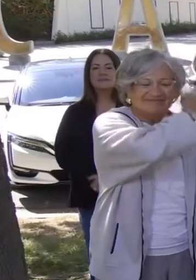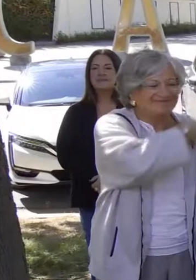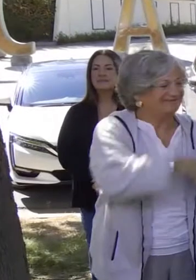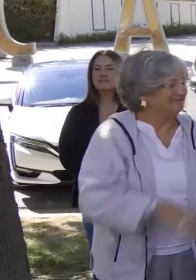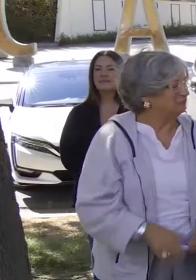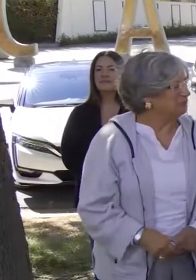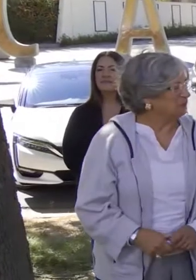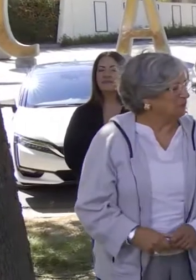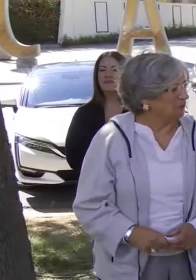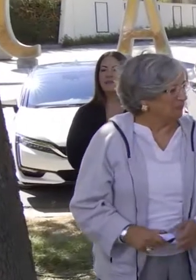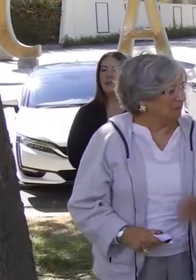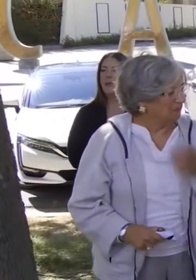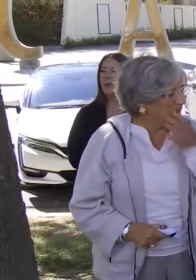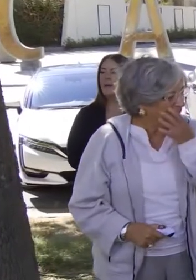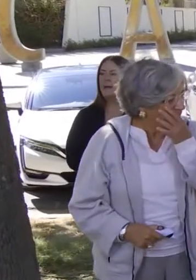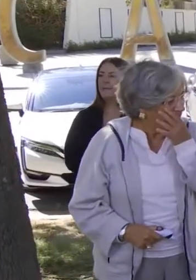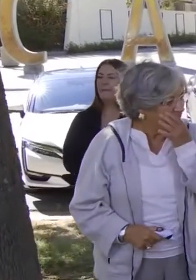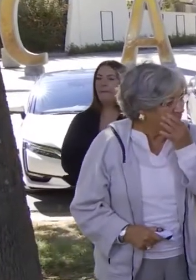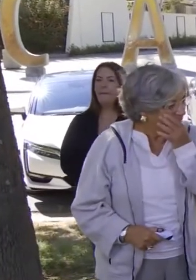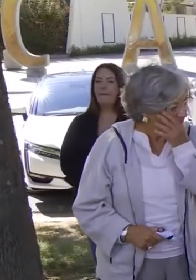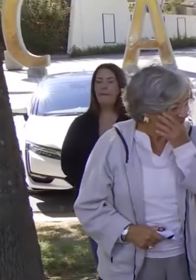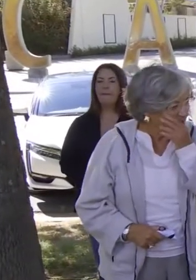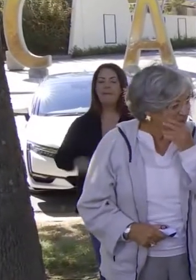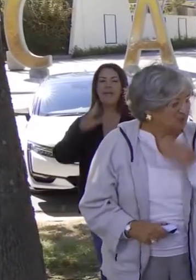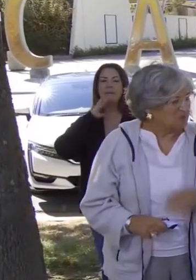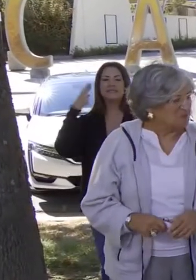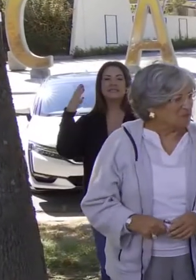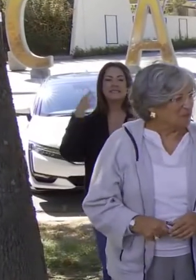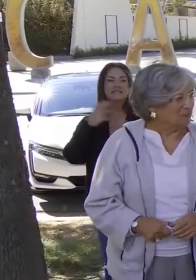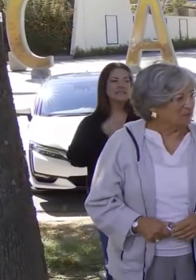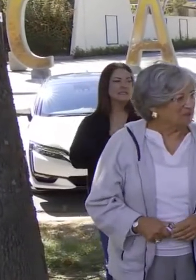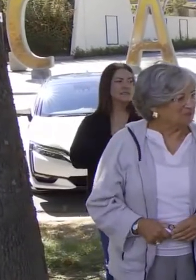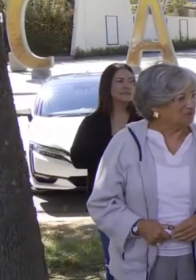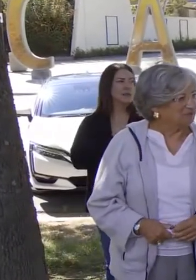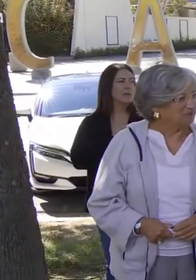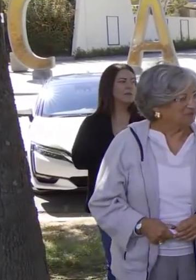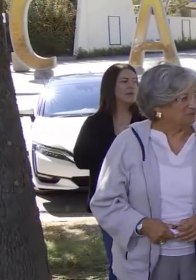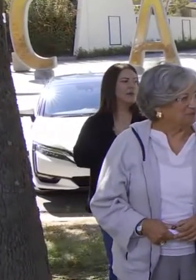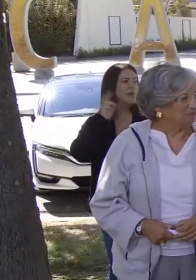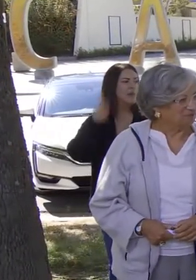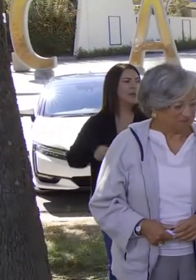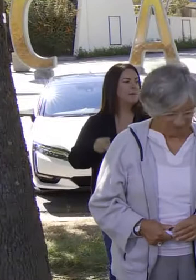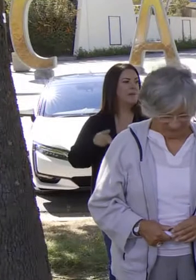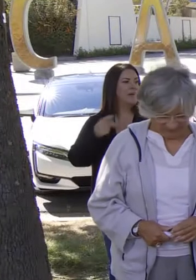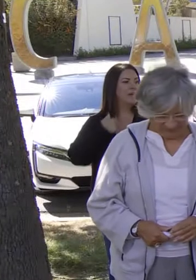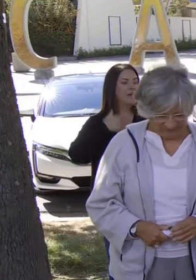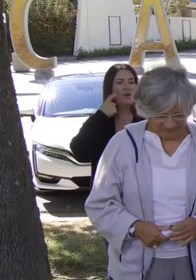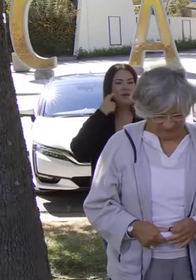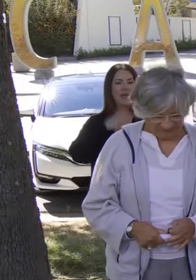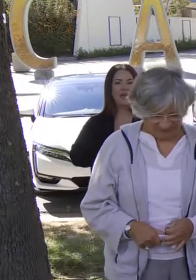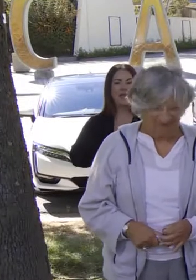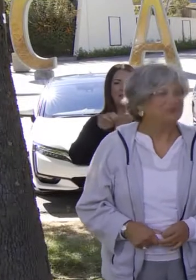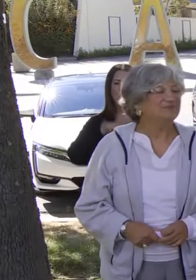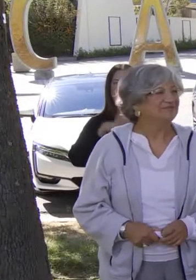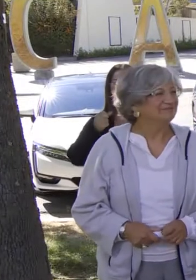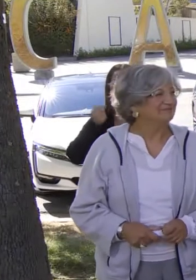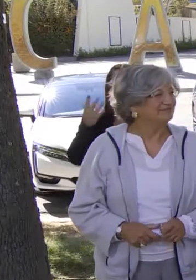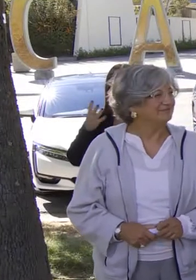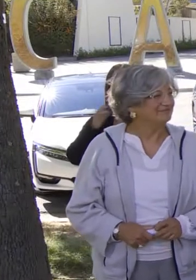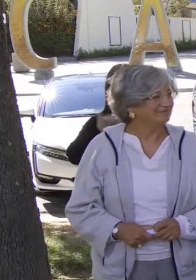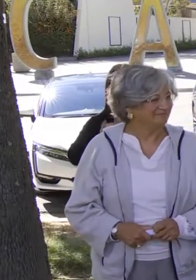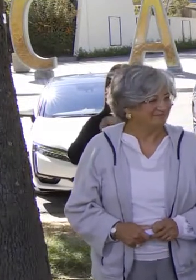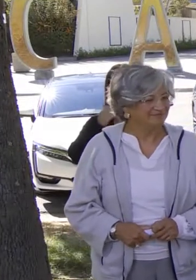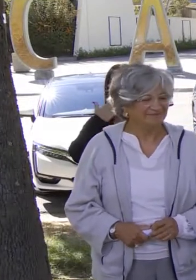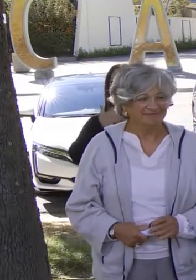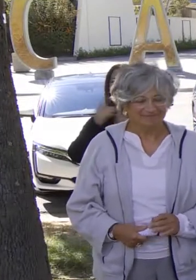Gracias, gracias, Mary. Si me permiten, reconozco, muchos reconocemos